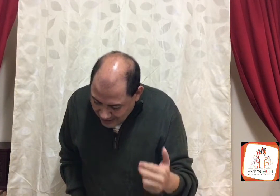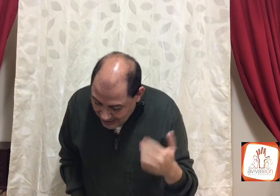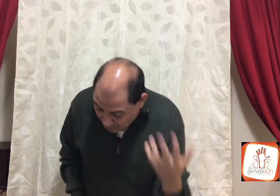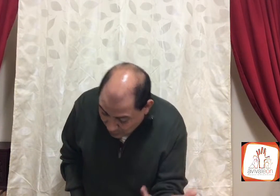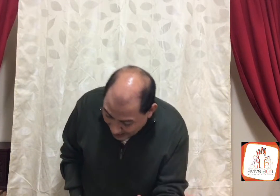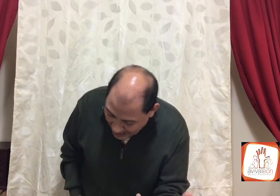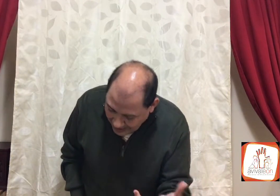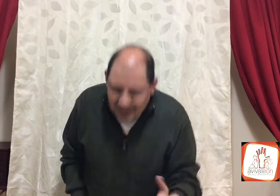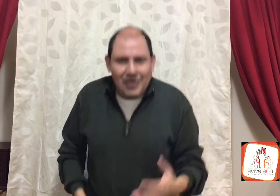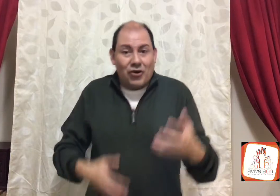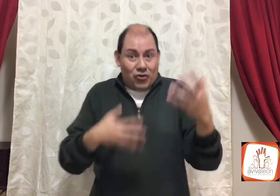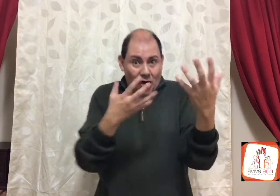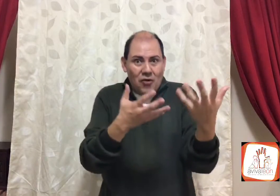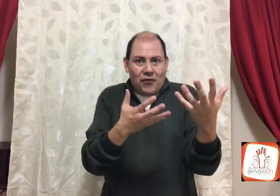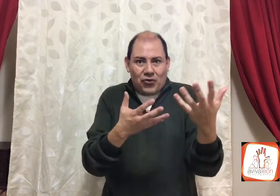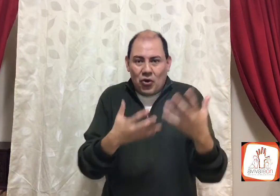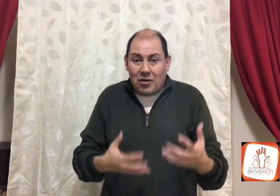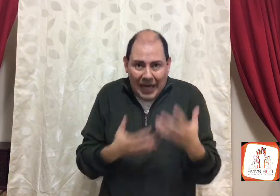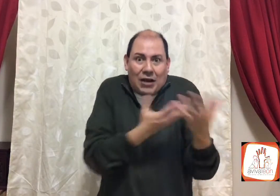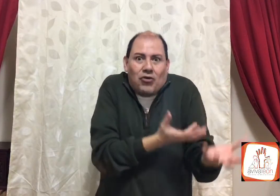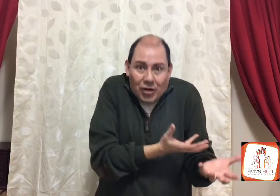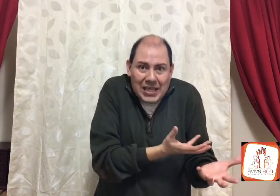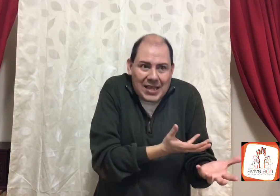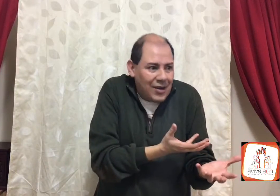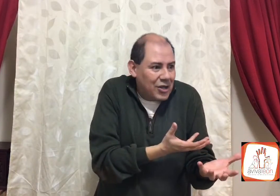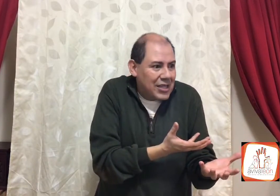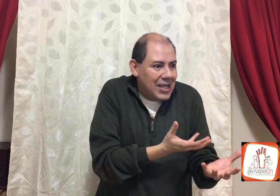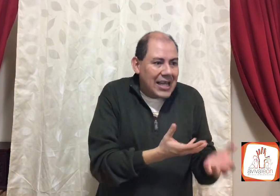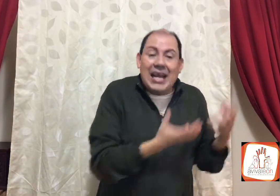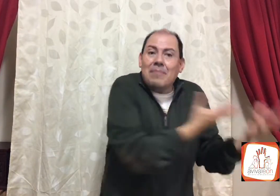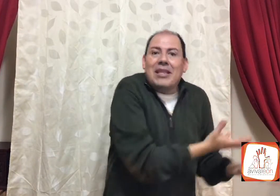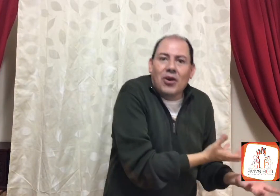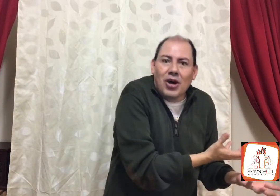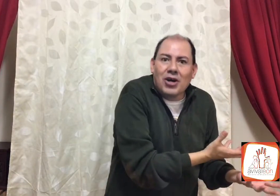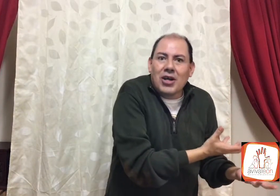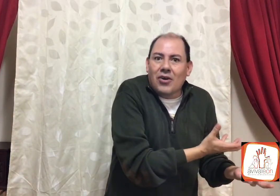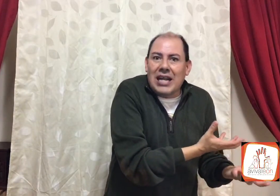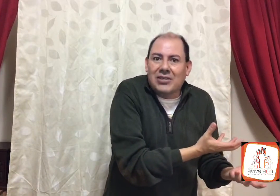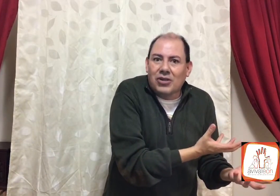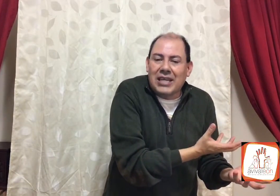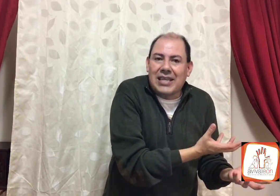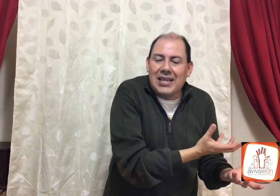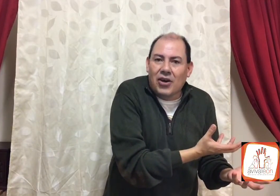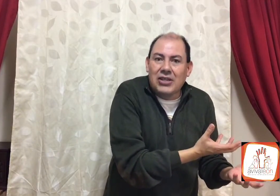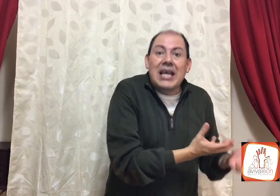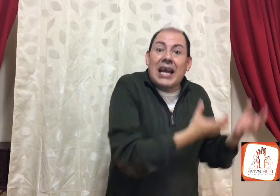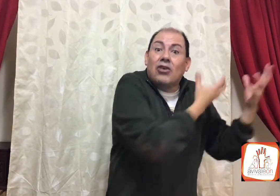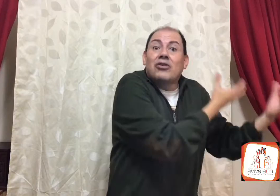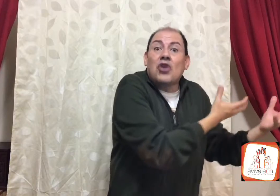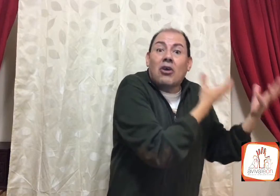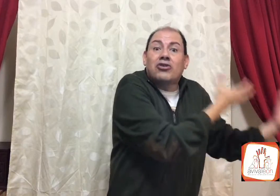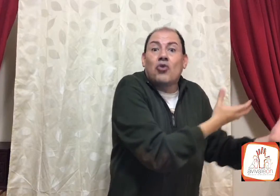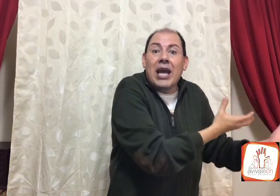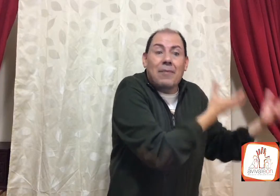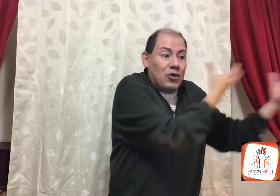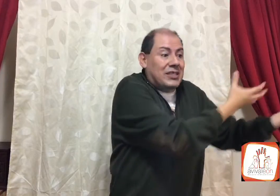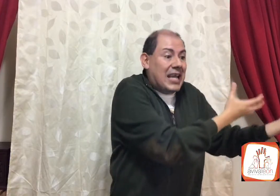de Judá, con todo un futuro, que conoce a Dios, que caminó, con las cosas de Dios, que conoció a Josué, a Moisés,